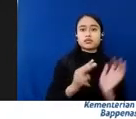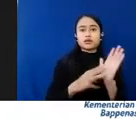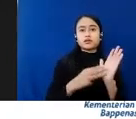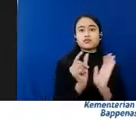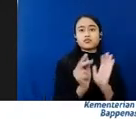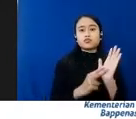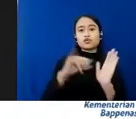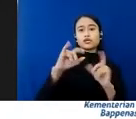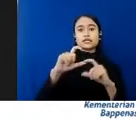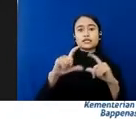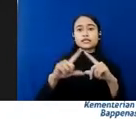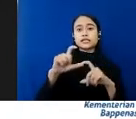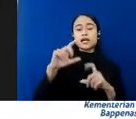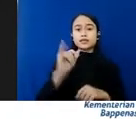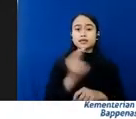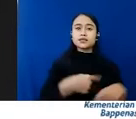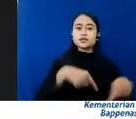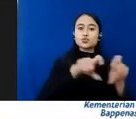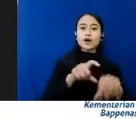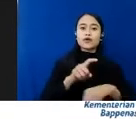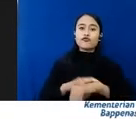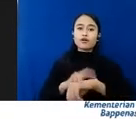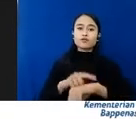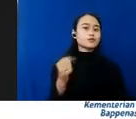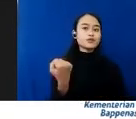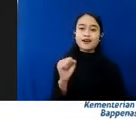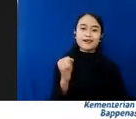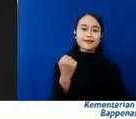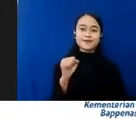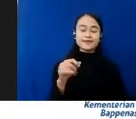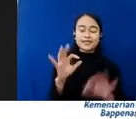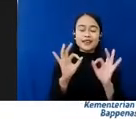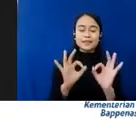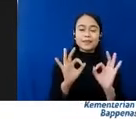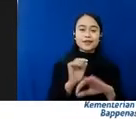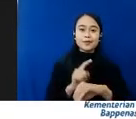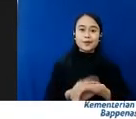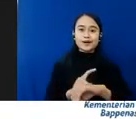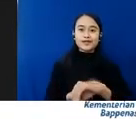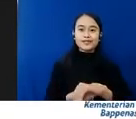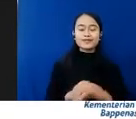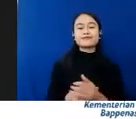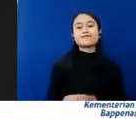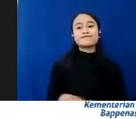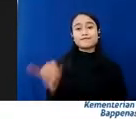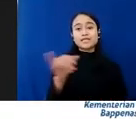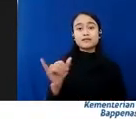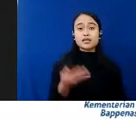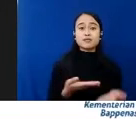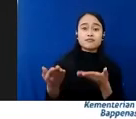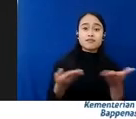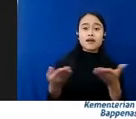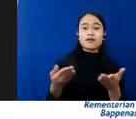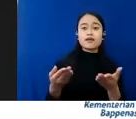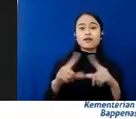Sesuai dengan waktunya Tidak bisa diselenggarakan dengan tepat waktu Sama halnya dengan pelayanan antenatal untuk ibu